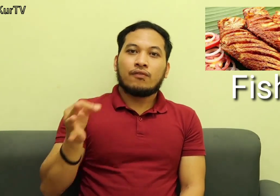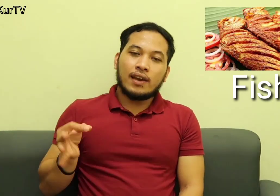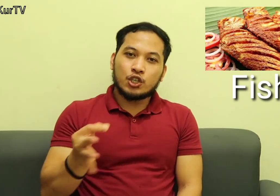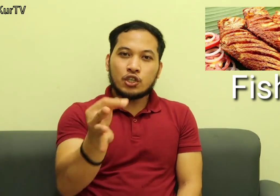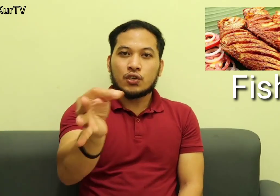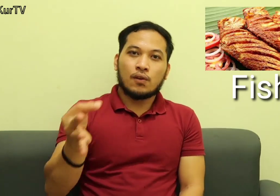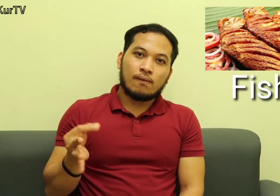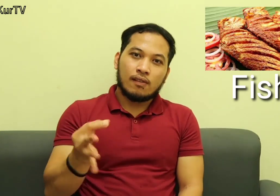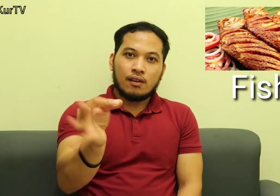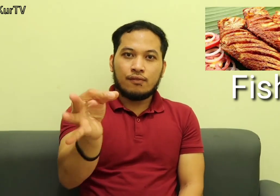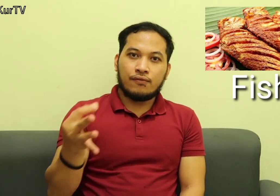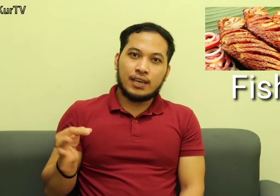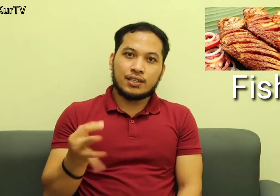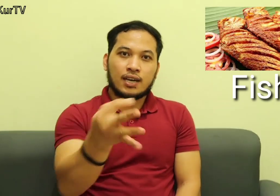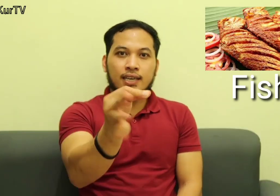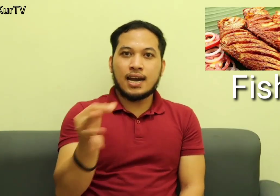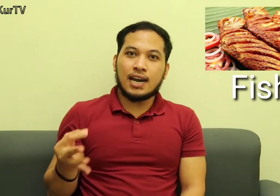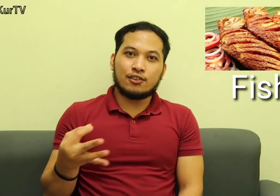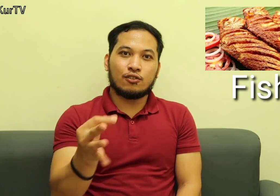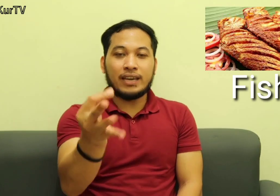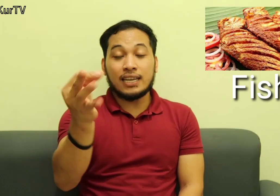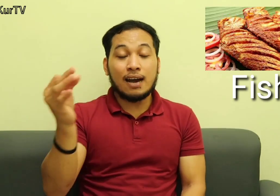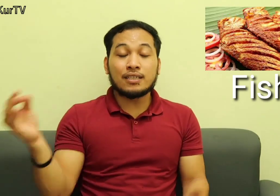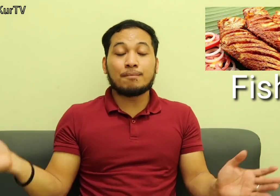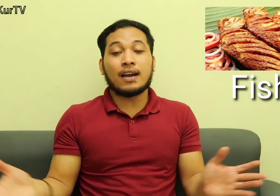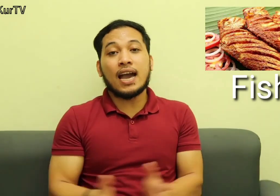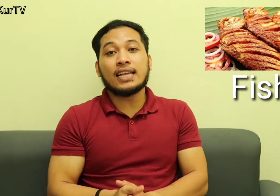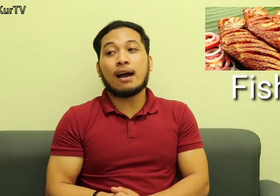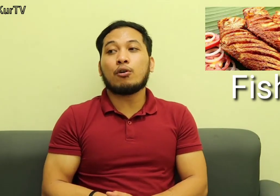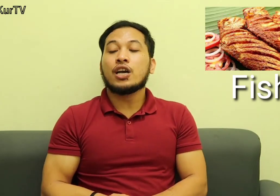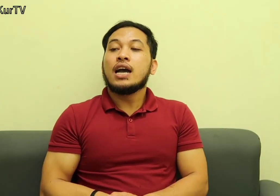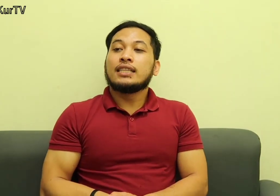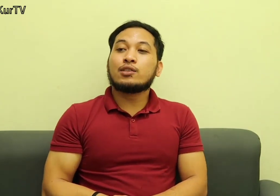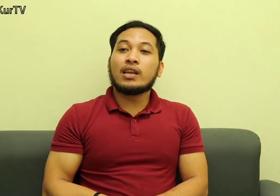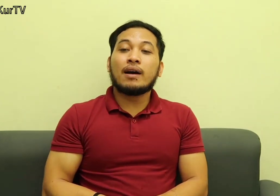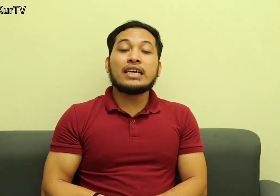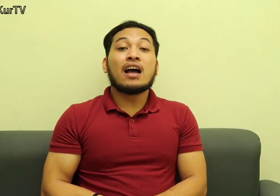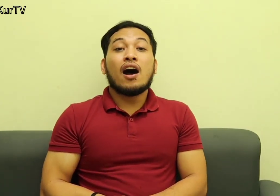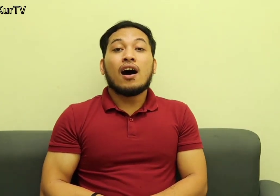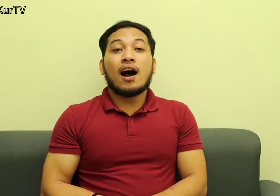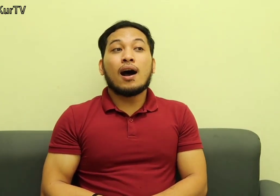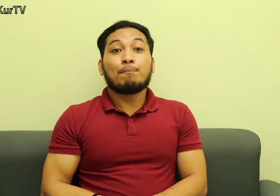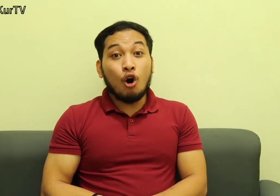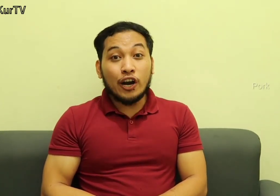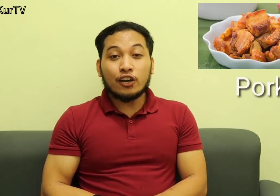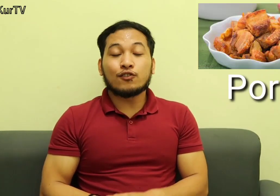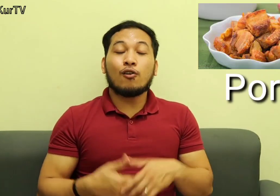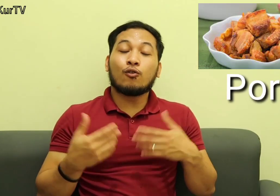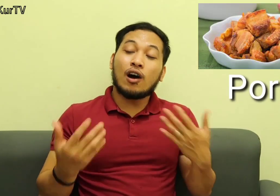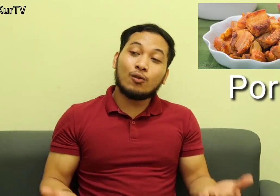Fish Fish Ayan So, may kinalaman sa pagkain Tapos This one naman is Pork So, kung ang